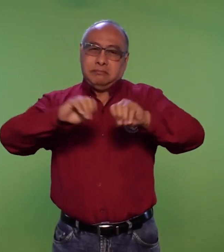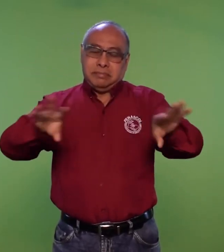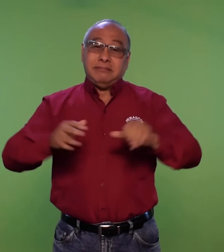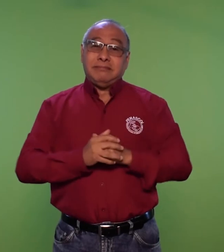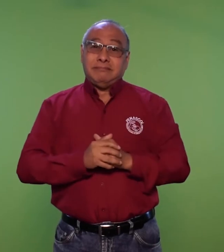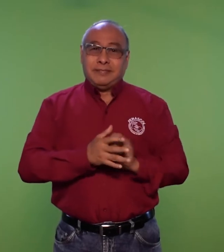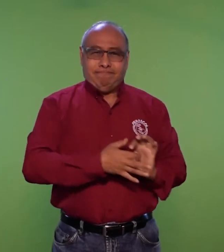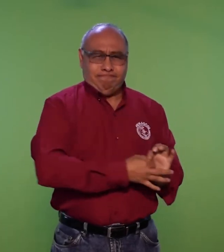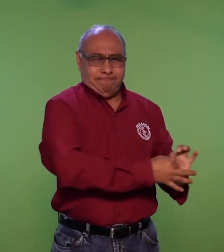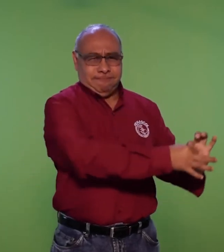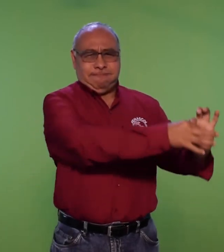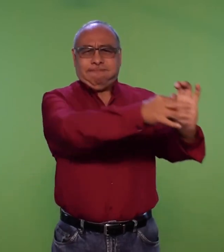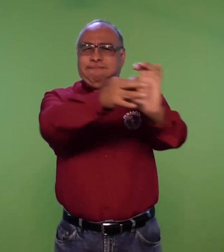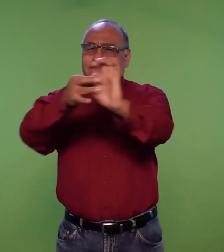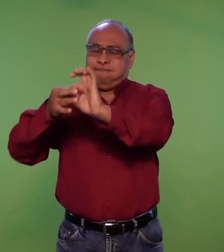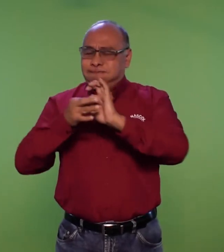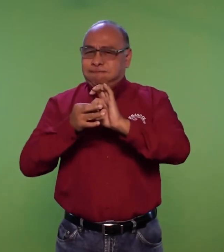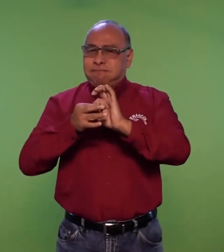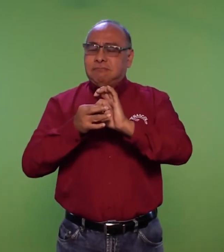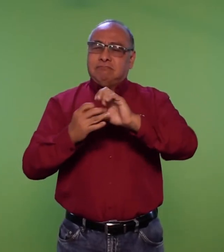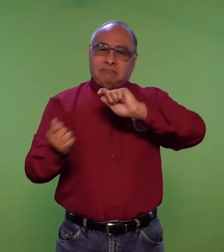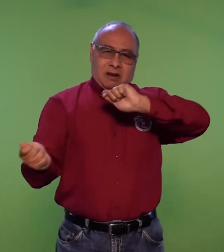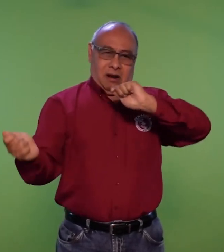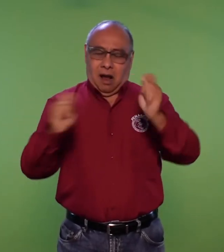es tarea de todos hacer valer nuestros derechos